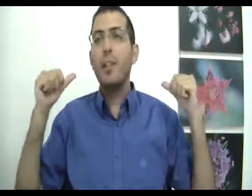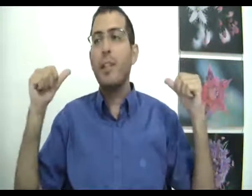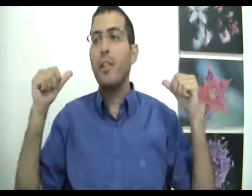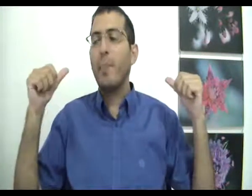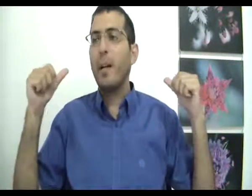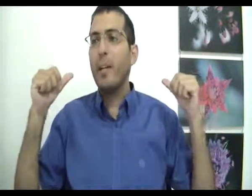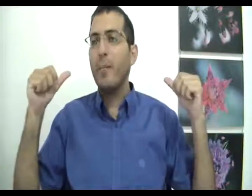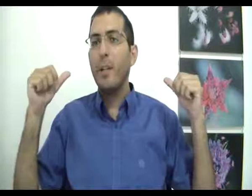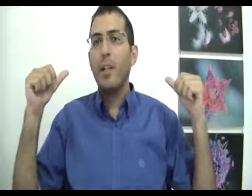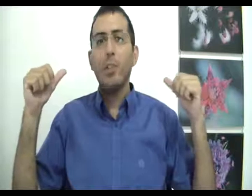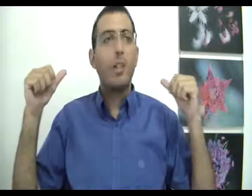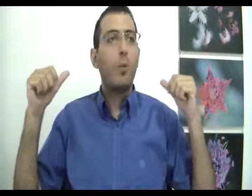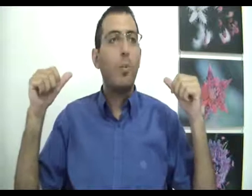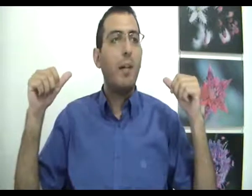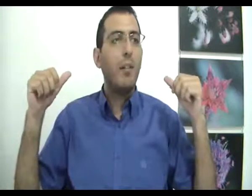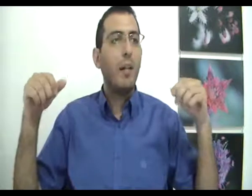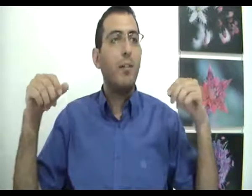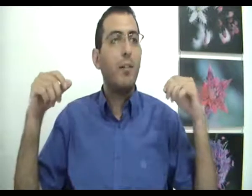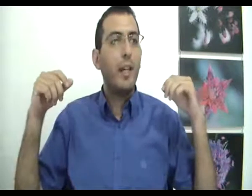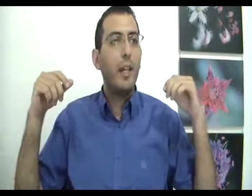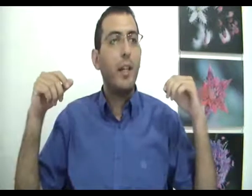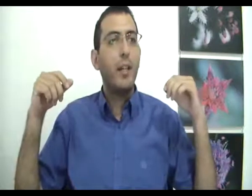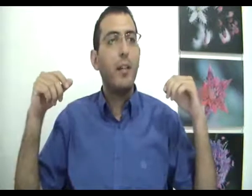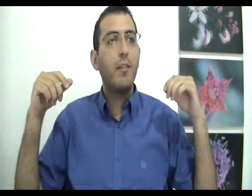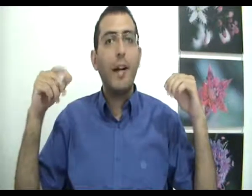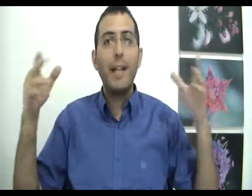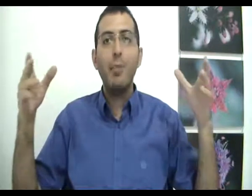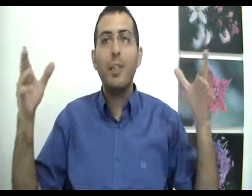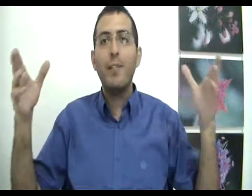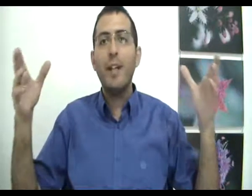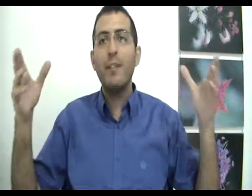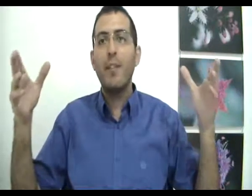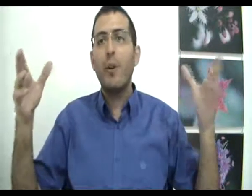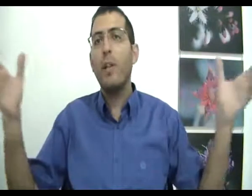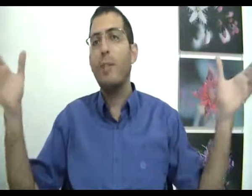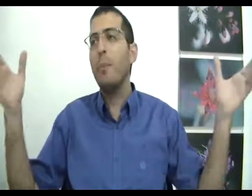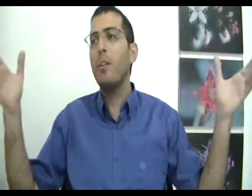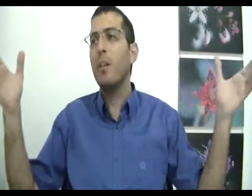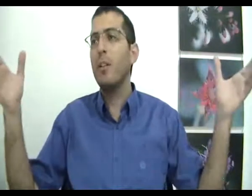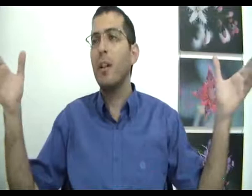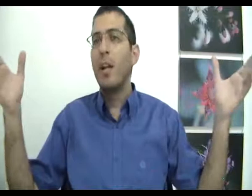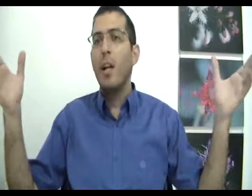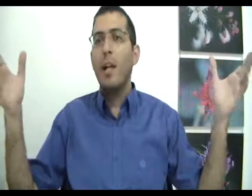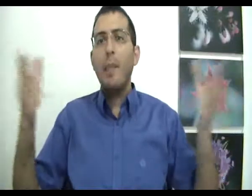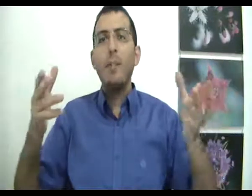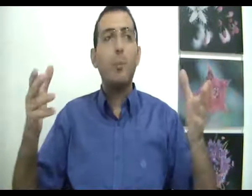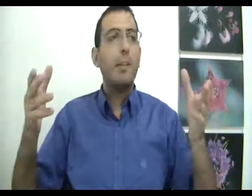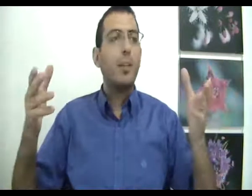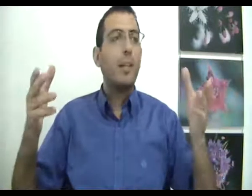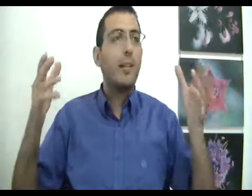של הדברים הרעים שקוראו לו בעבר. והעניינו של הדבר הזה כביכול אין שום פתרון. למה אין שום פתרון? כי את